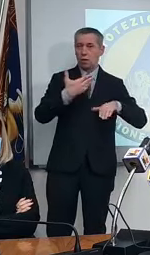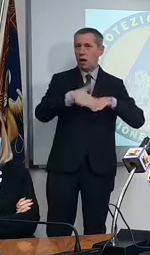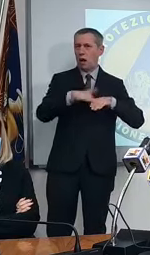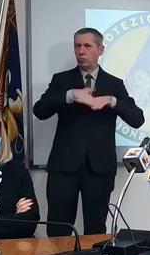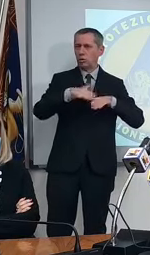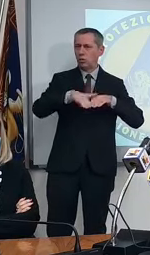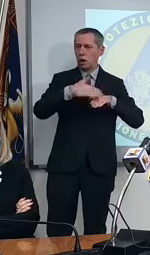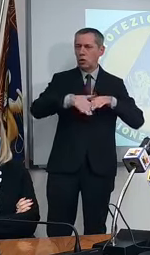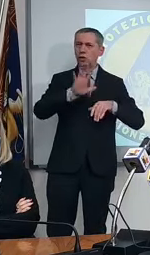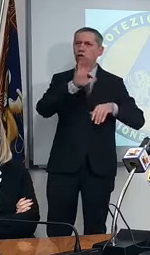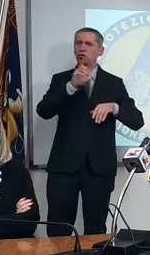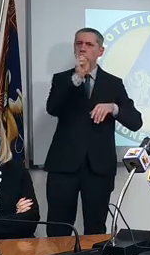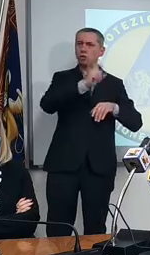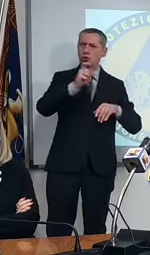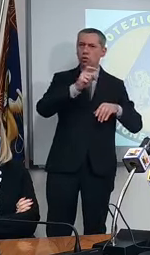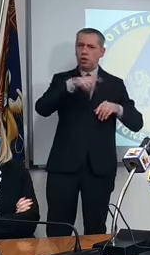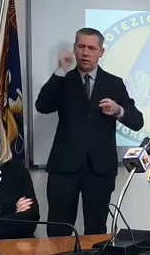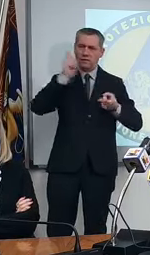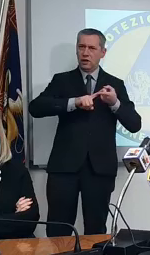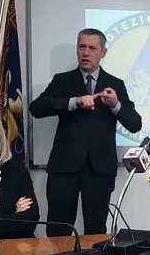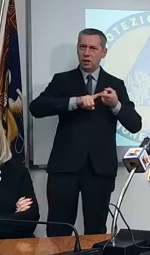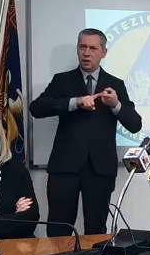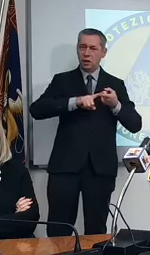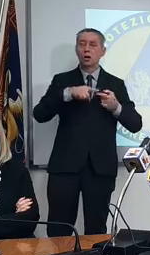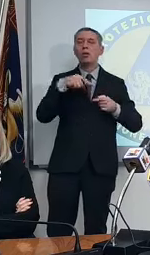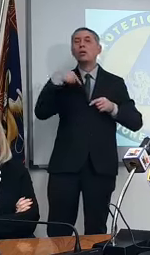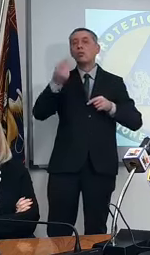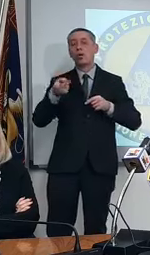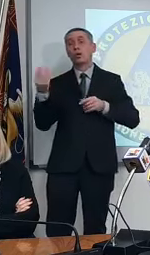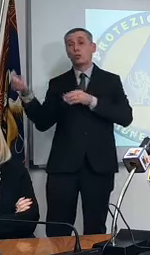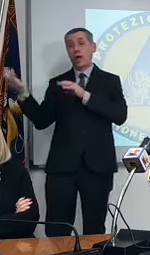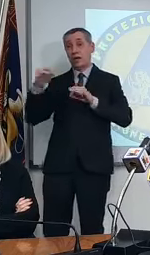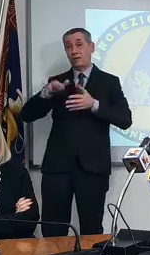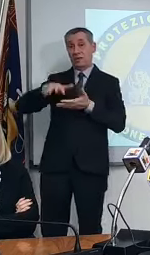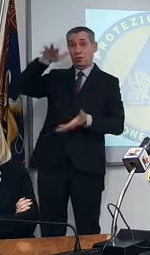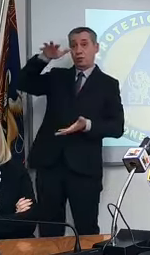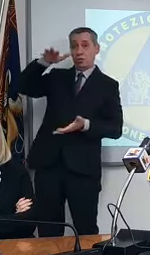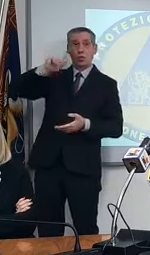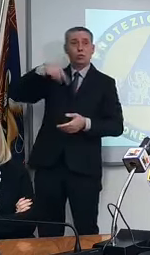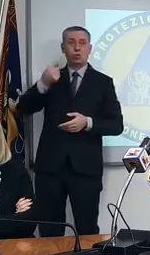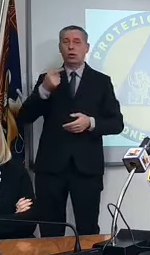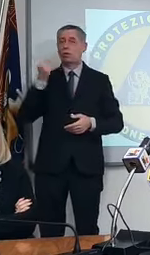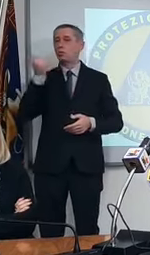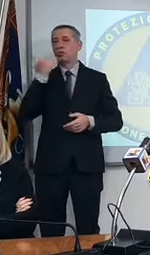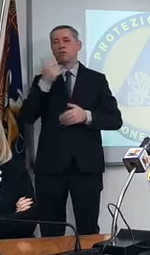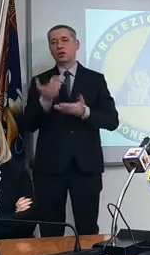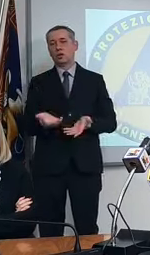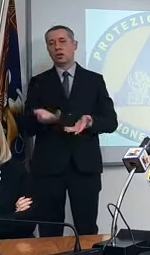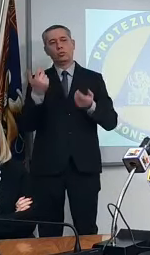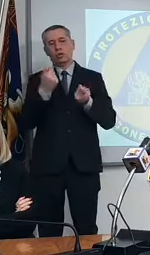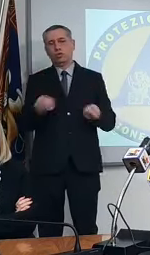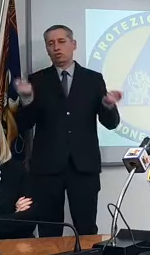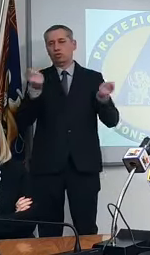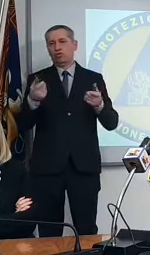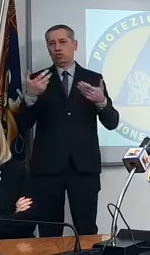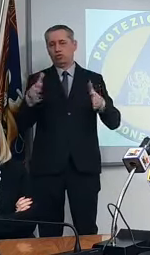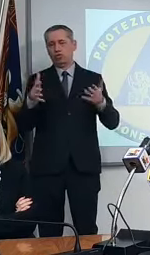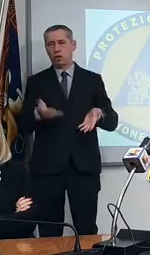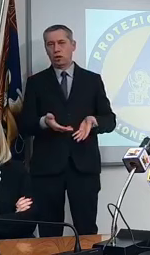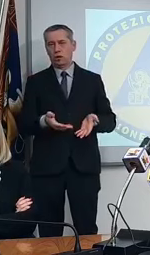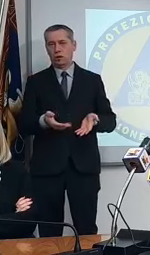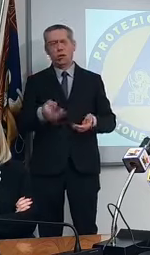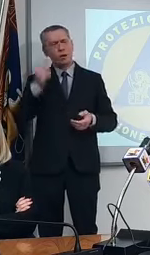invece andiamo avanti pian pian con calma tanto non cazzo problemi vi ricordate quando facciamo i compiti d'estate da bambini da